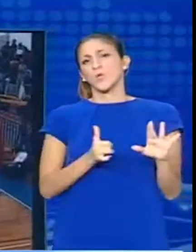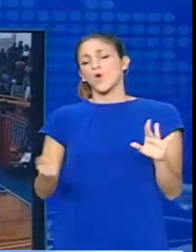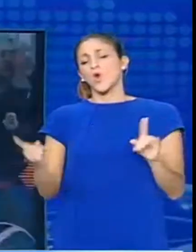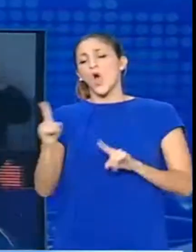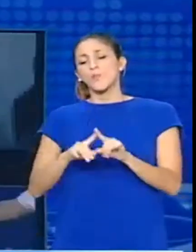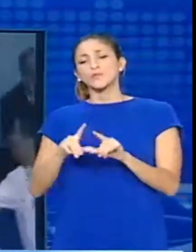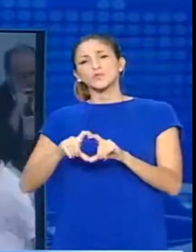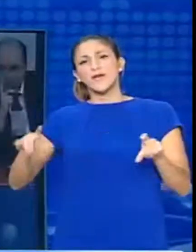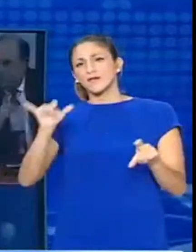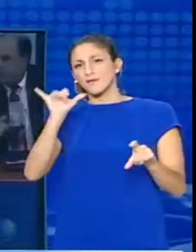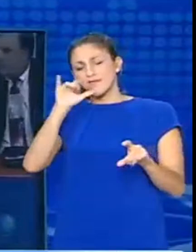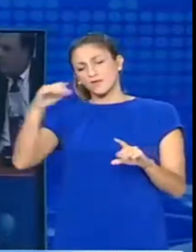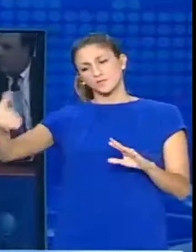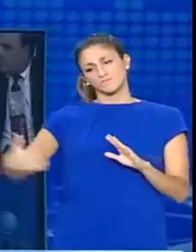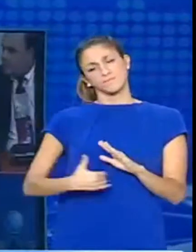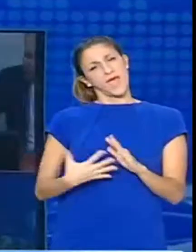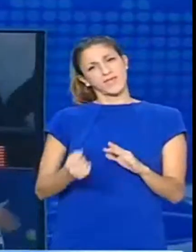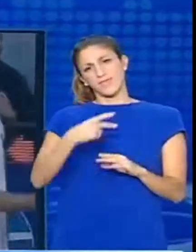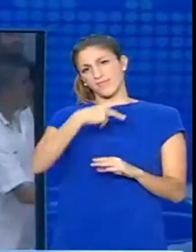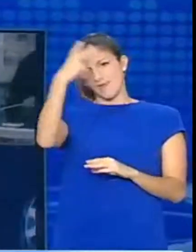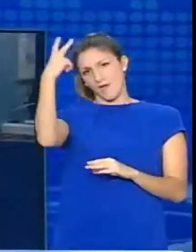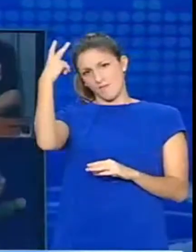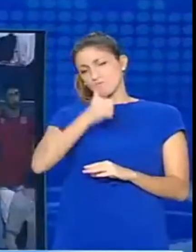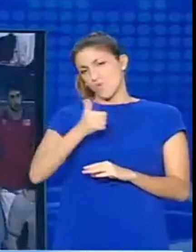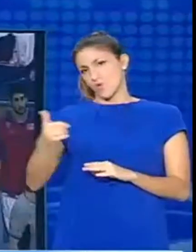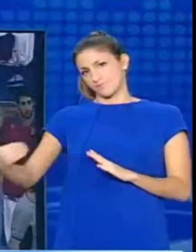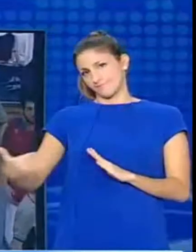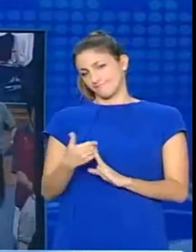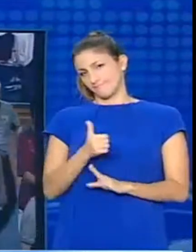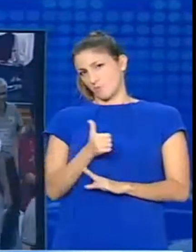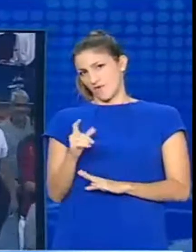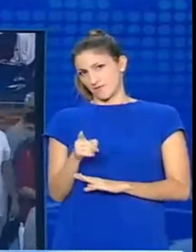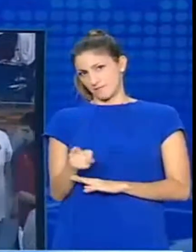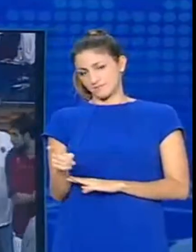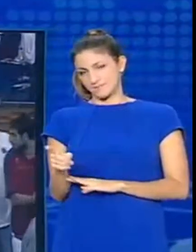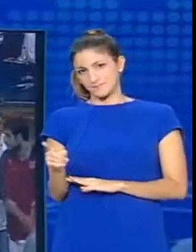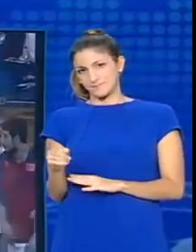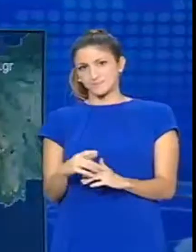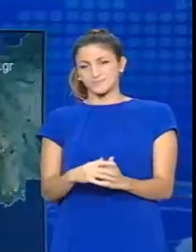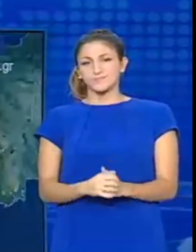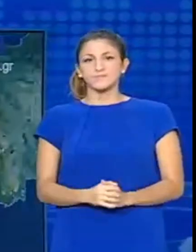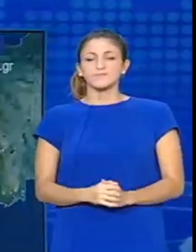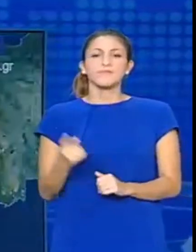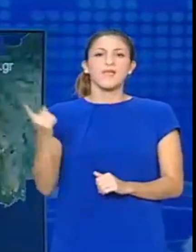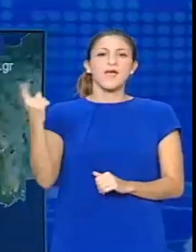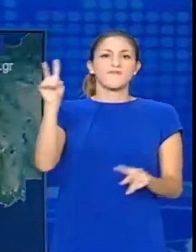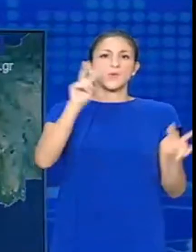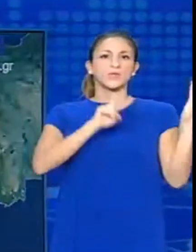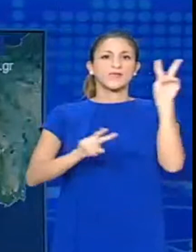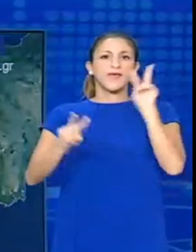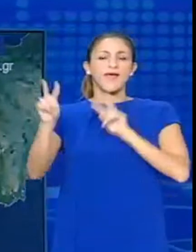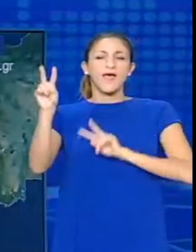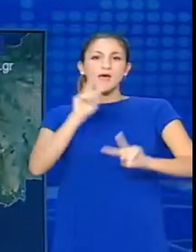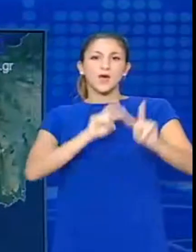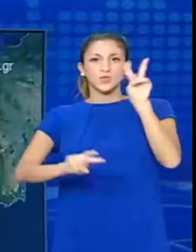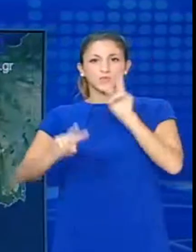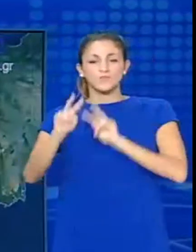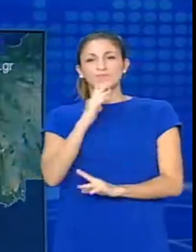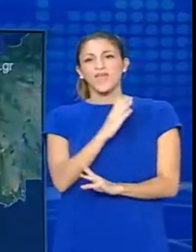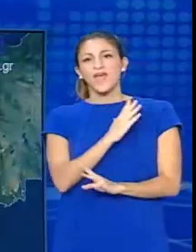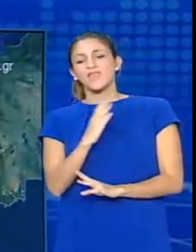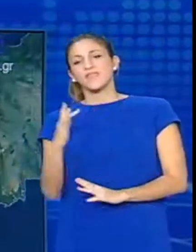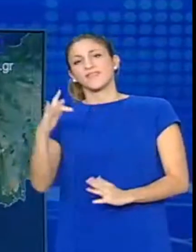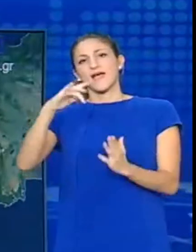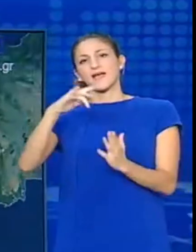εισιτήρια και δικαίωμα εισόδου στο γήπεδο θα έχουν μόνο οι κάτοχοι καρτών διαρκείας. Και μια μάτια στον καιρό. Στα